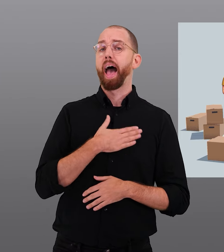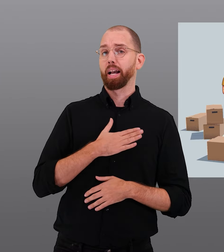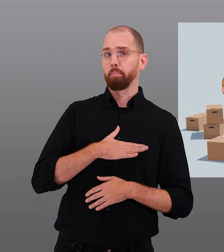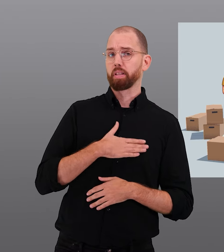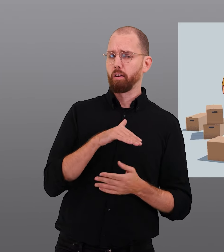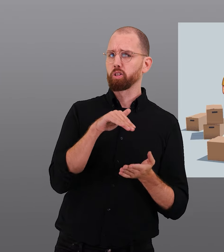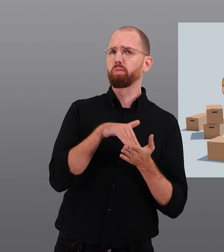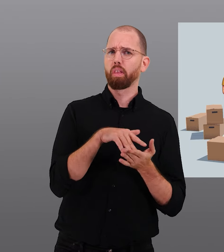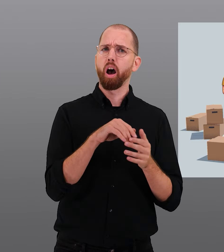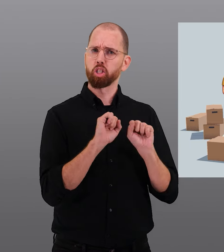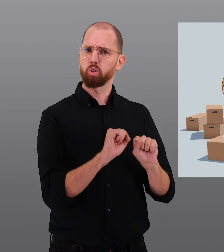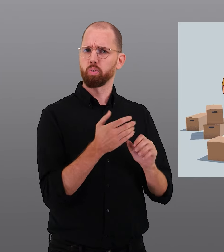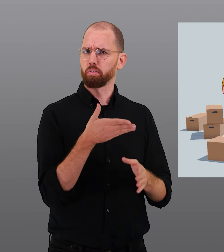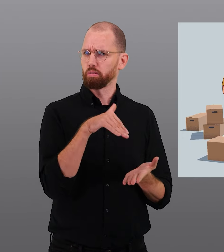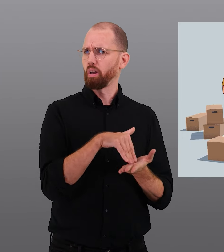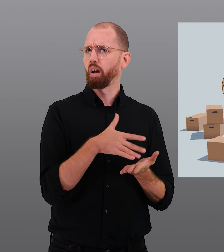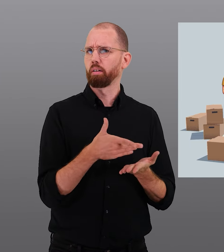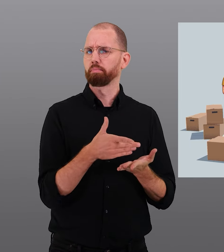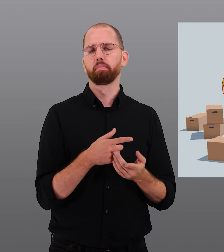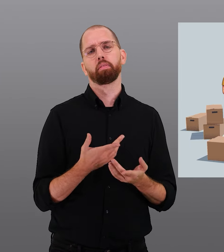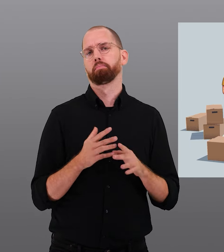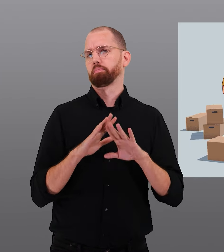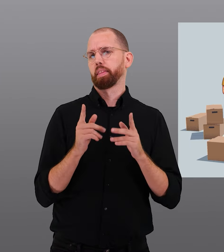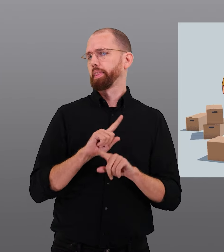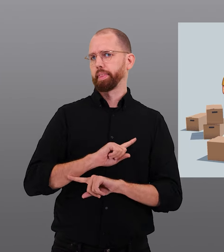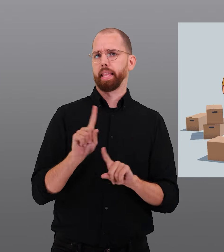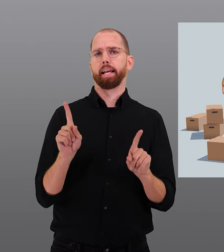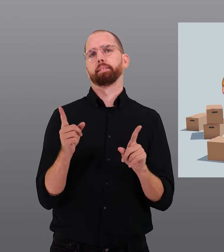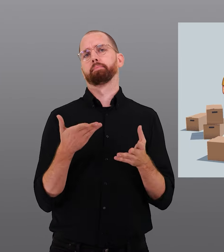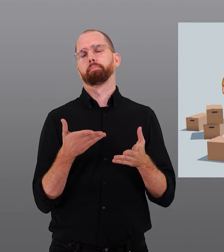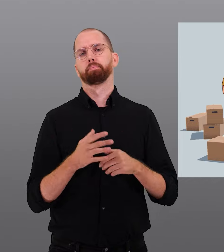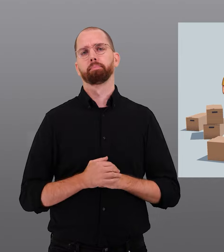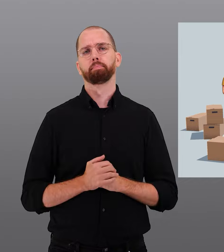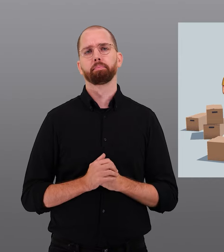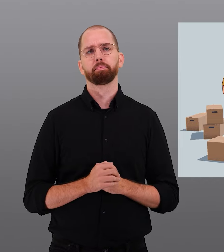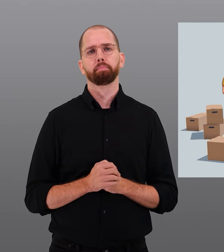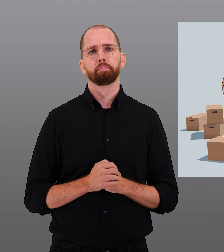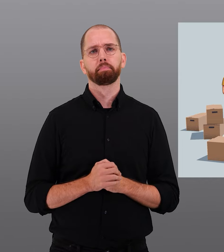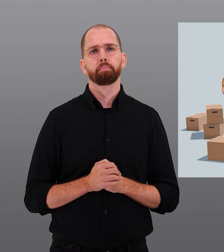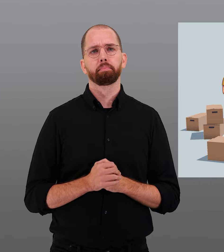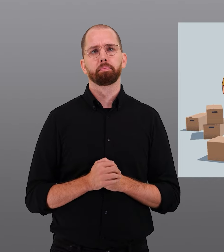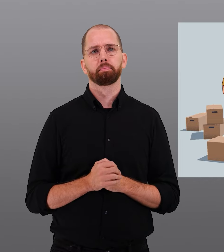Der Eigenbedarf sei zudem schon heute geschützt. Deshalb brauche es ein Nein.